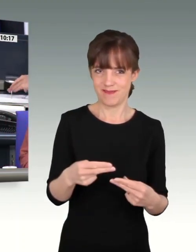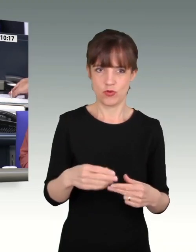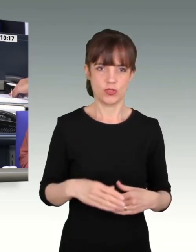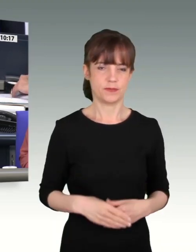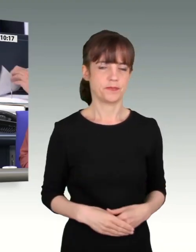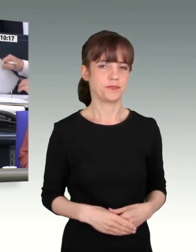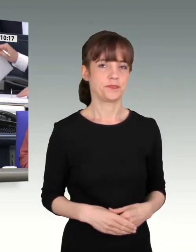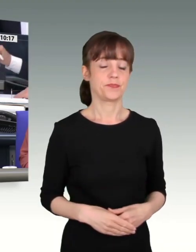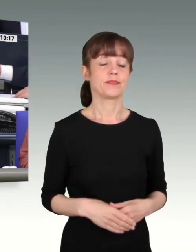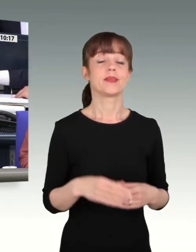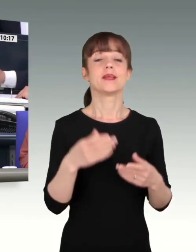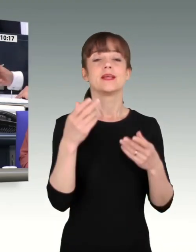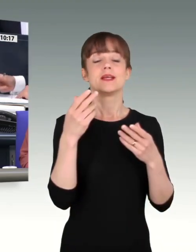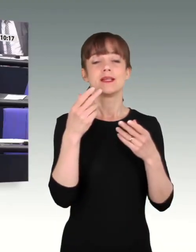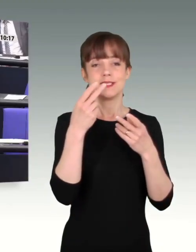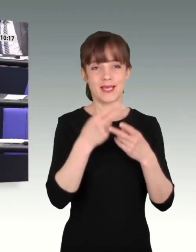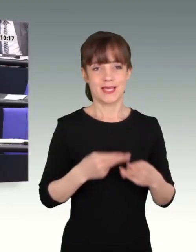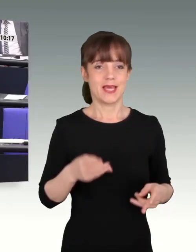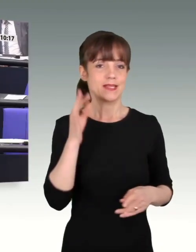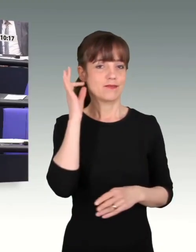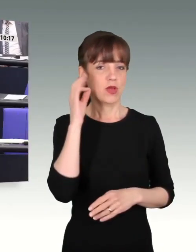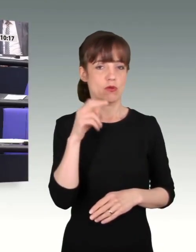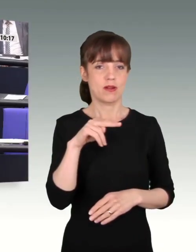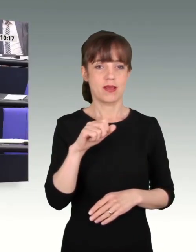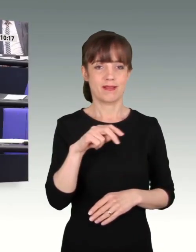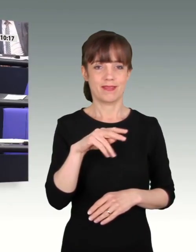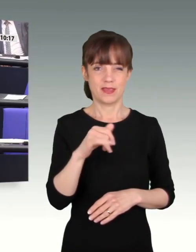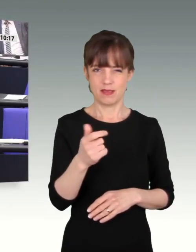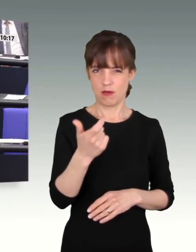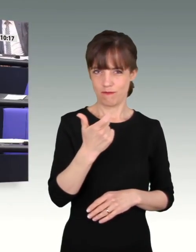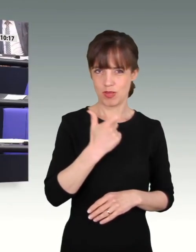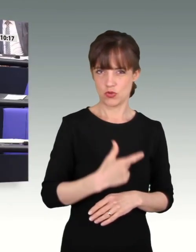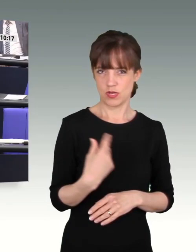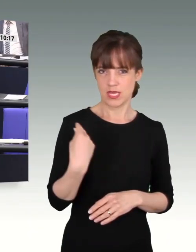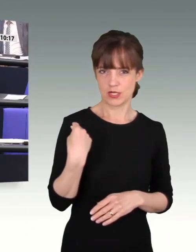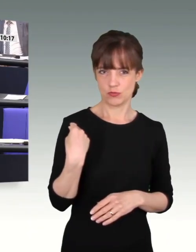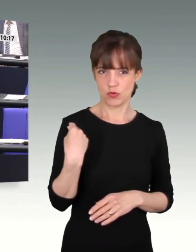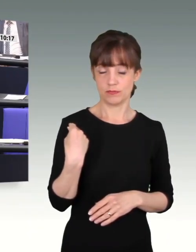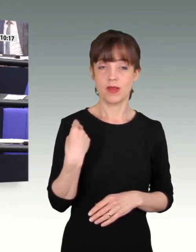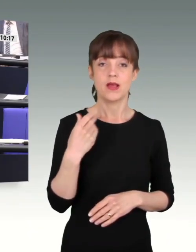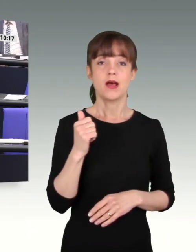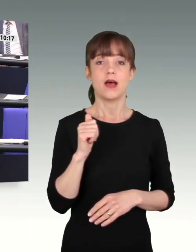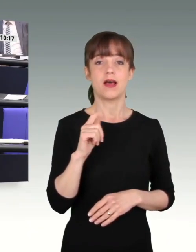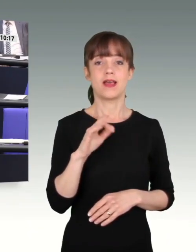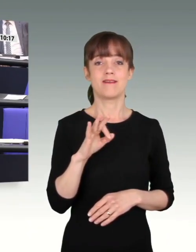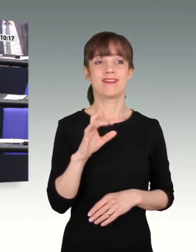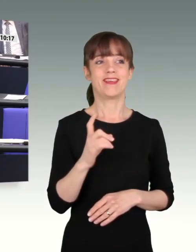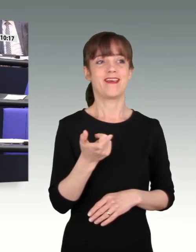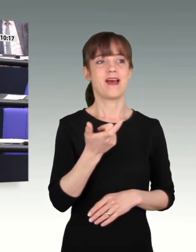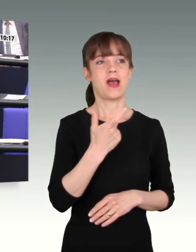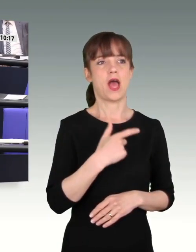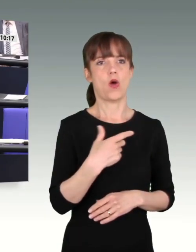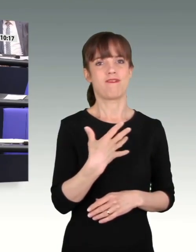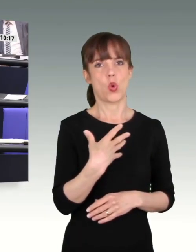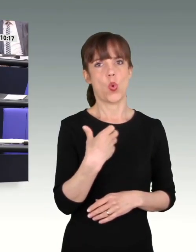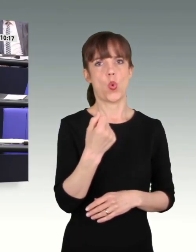Ja, sehr geehrte Frau Nanni, weil Sie mich ja persönlich angesprochen haben. Nicht die AfD hat mich in den Bundestag gehievt oder gerettet. In